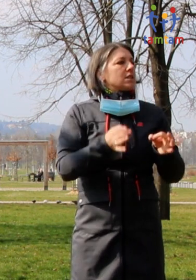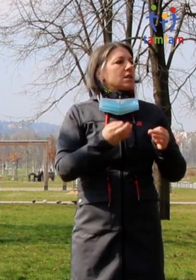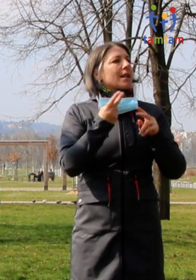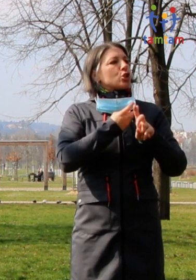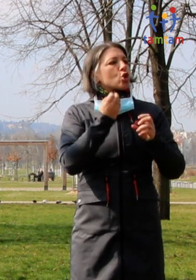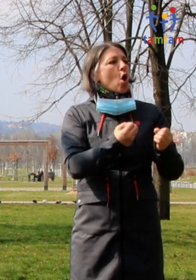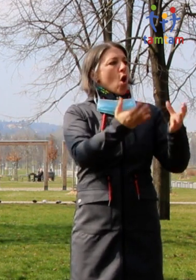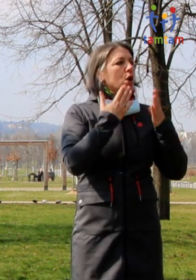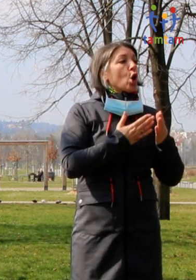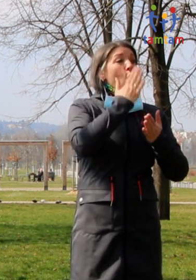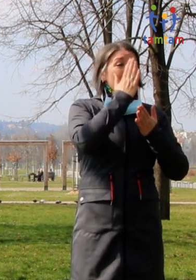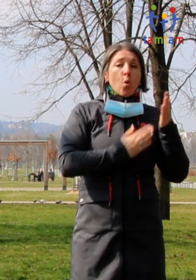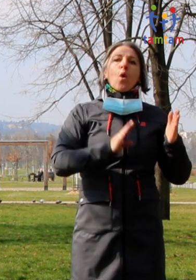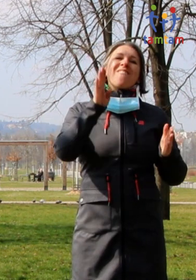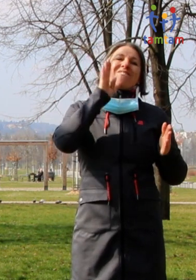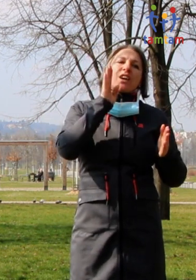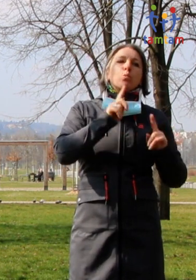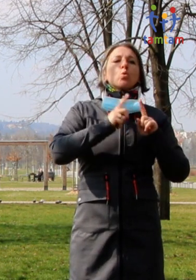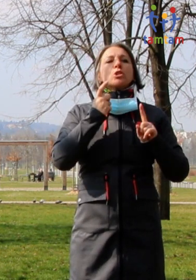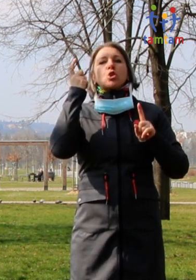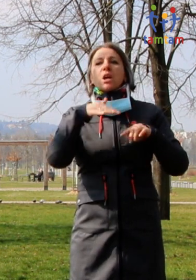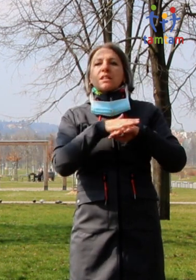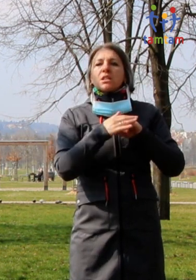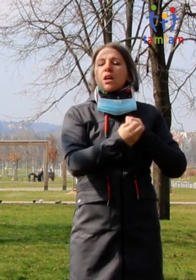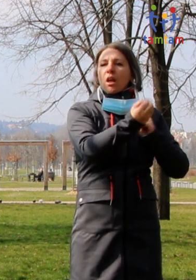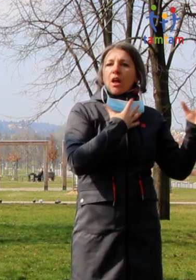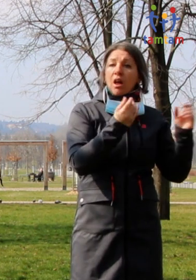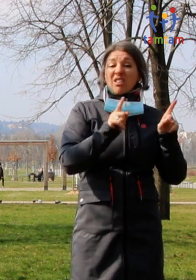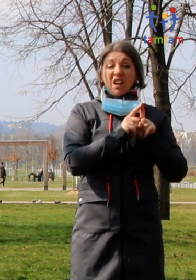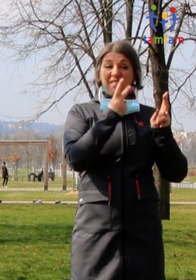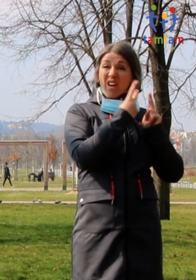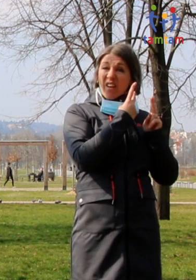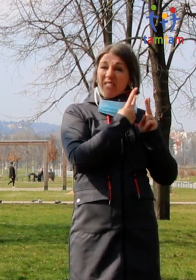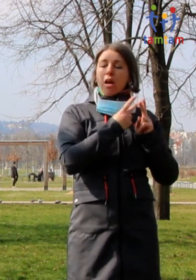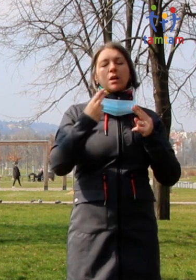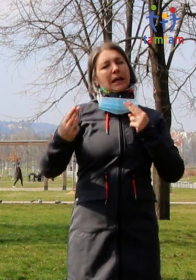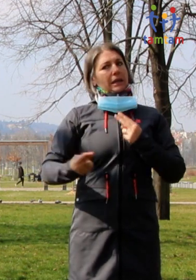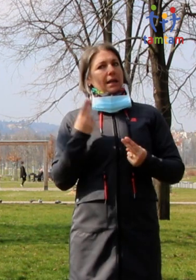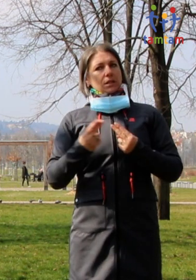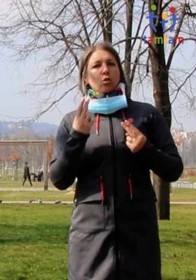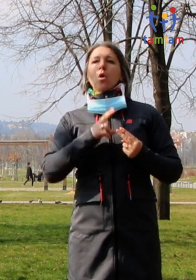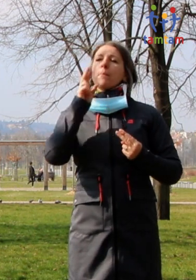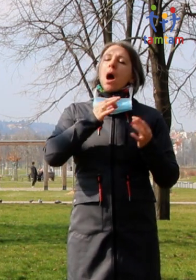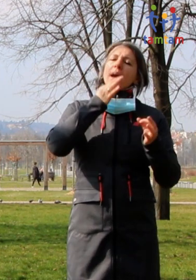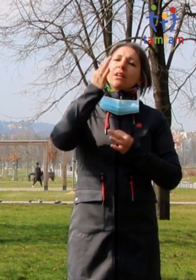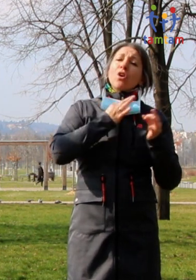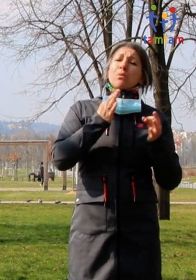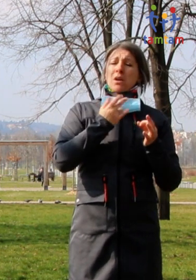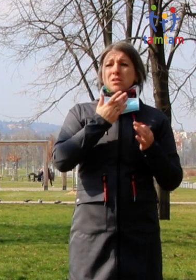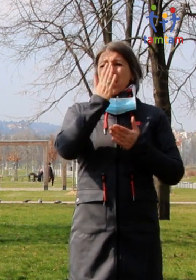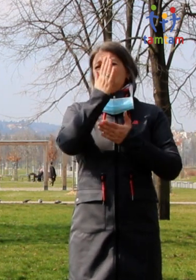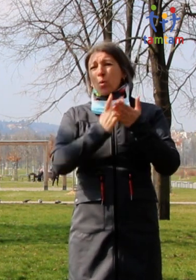z nich jde po sociálních sítích, po různých webech, které mohou mít i podobu dezinformací. To znamená, že se tam šíří